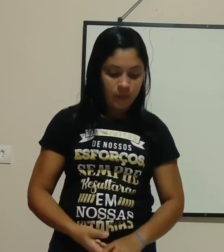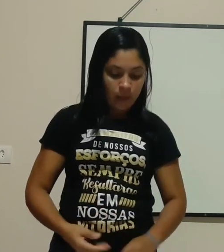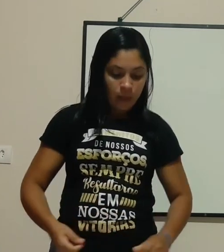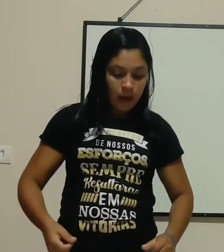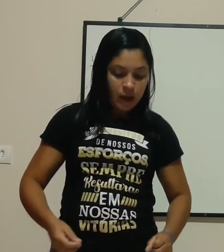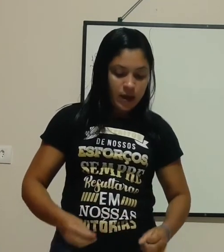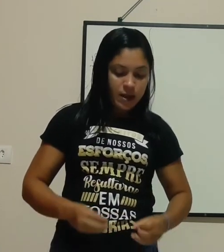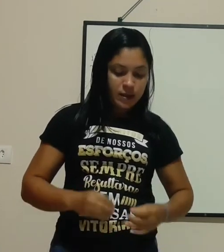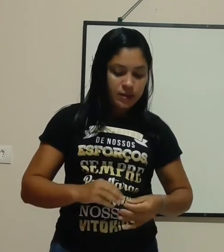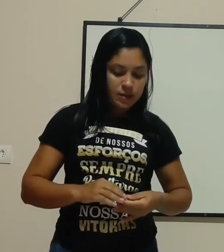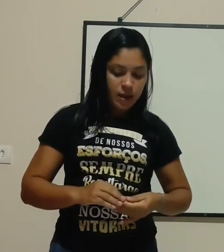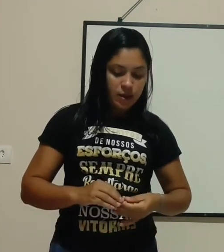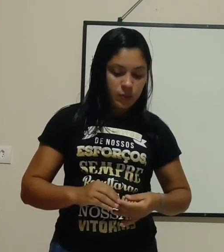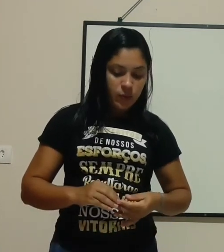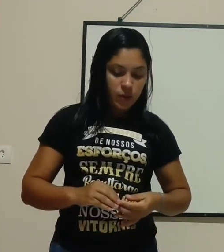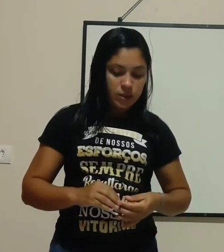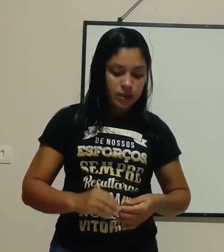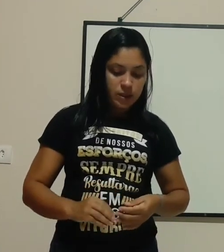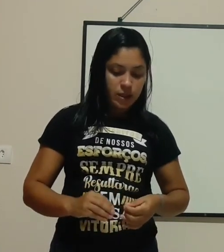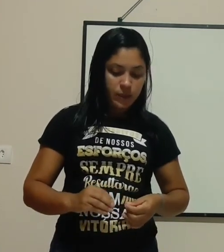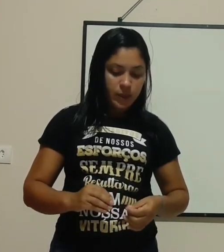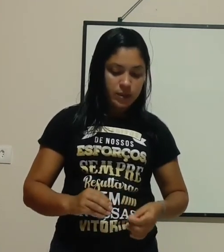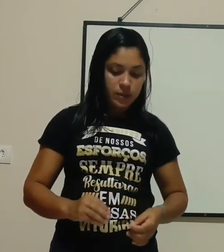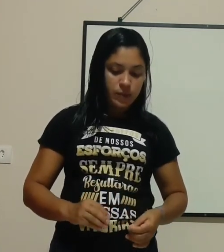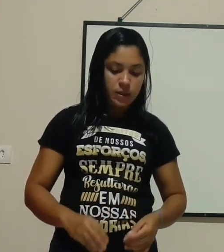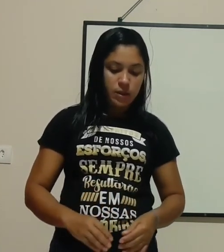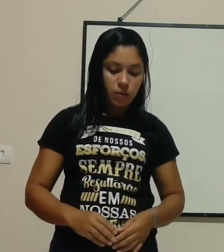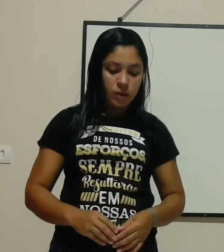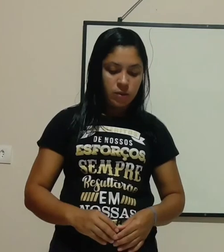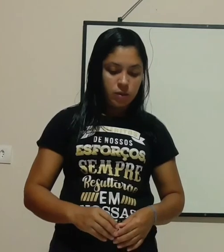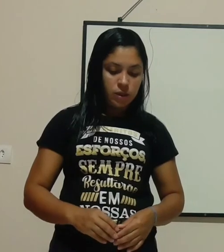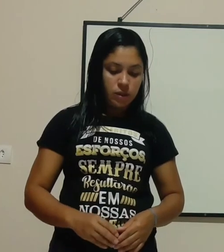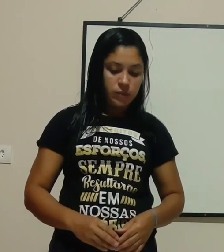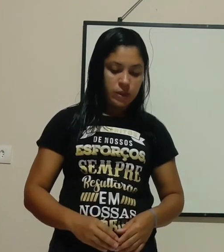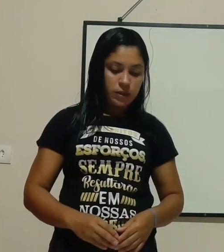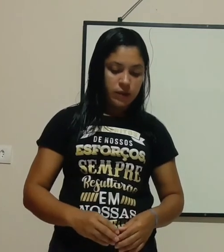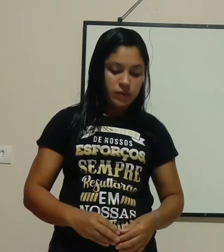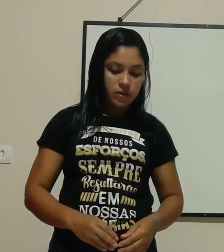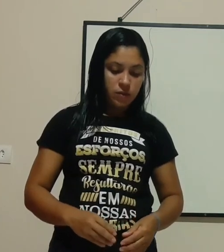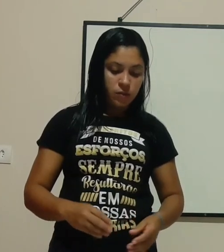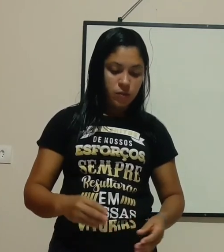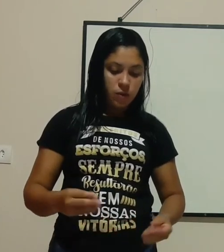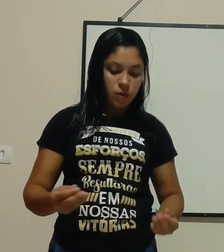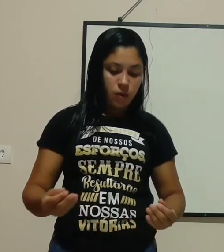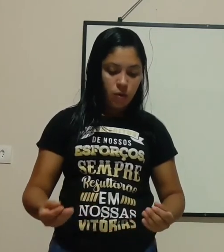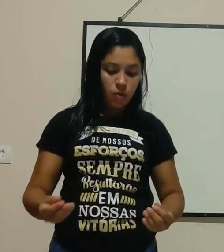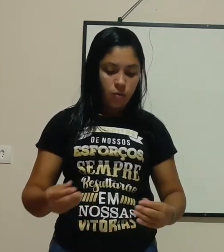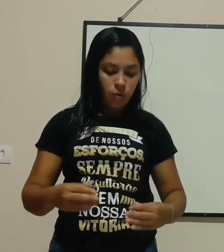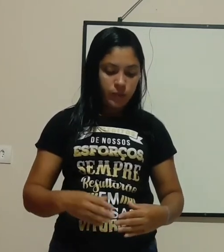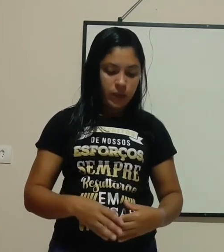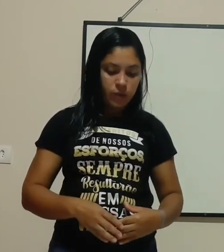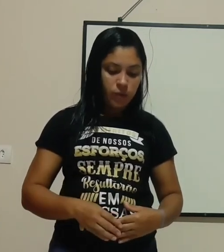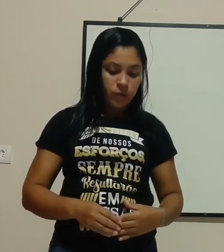A eletricidade pode ser percebida quando ligamos a televisão ou o computador,